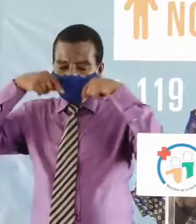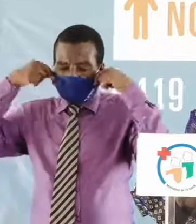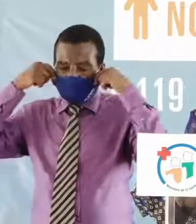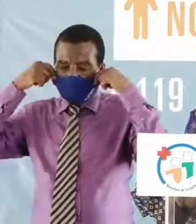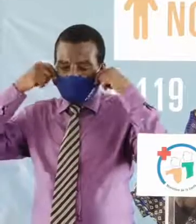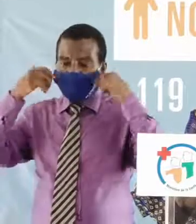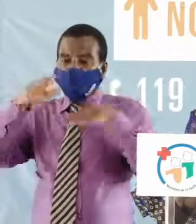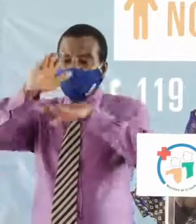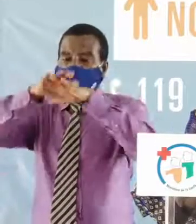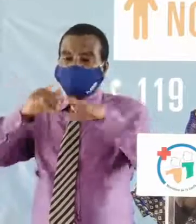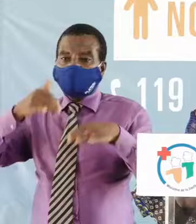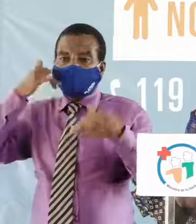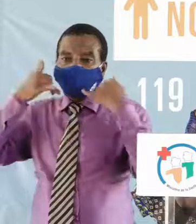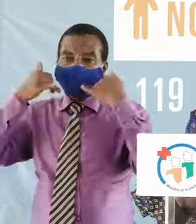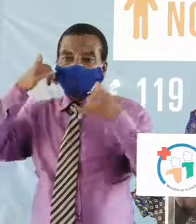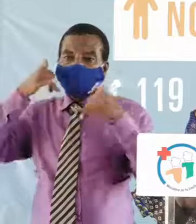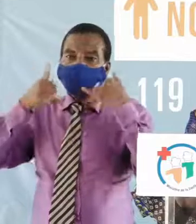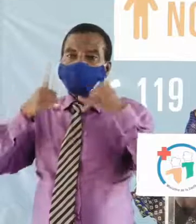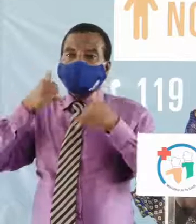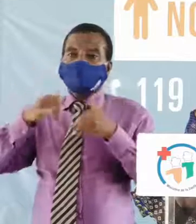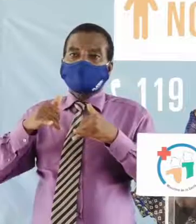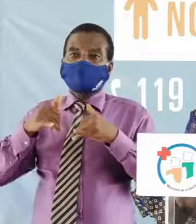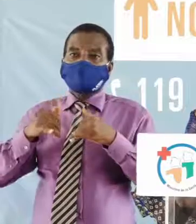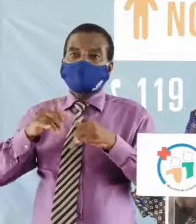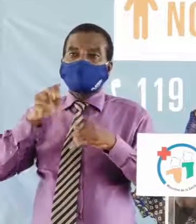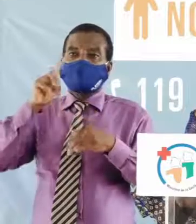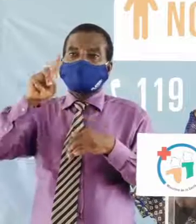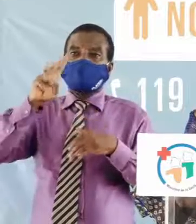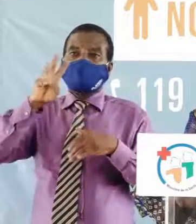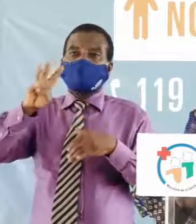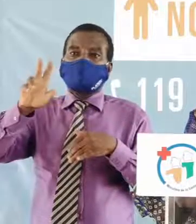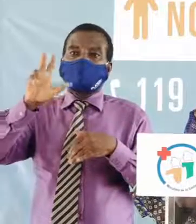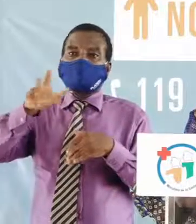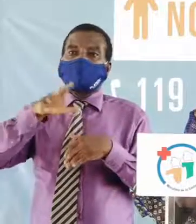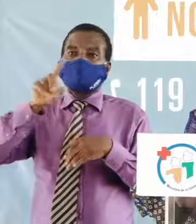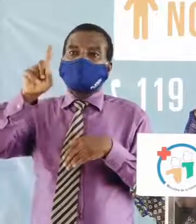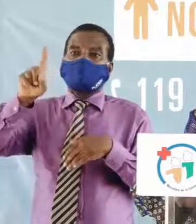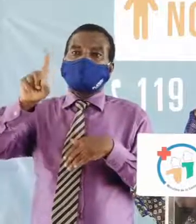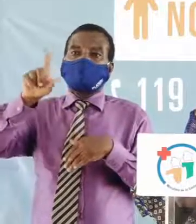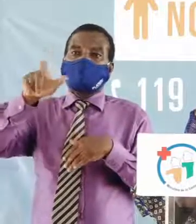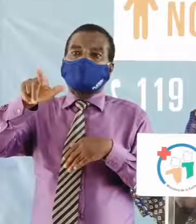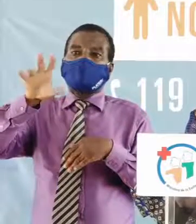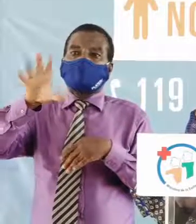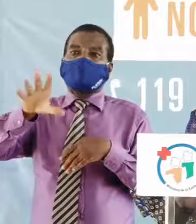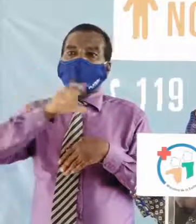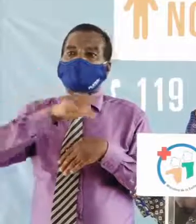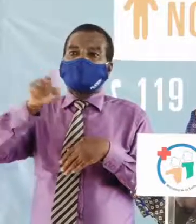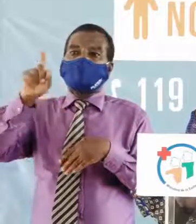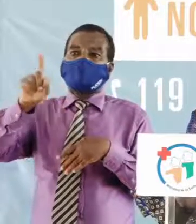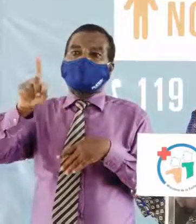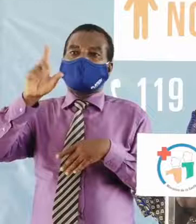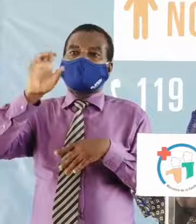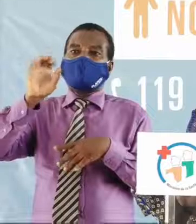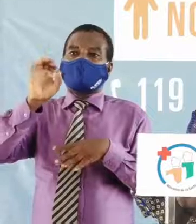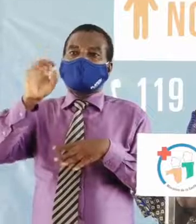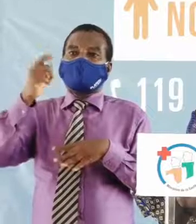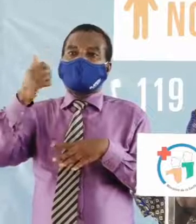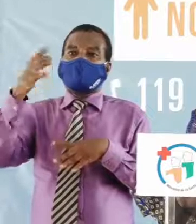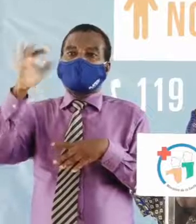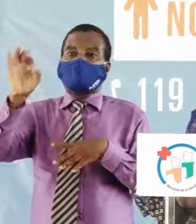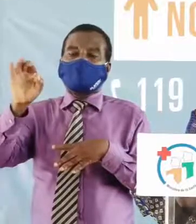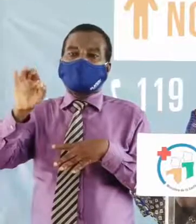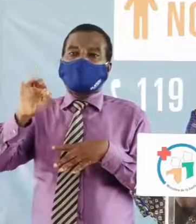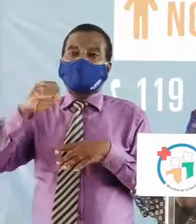ou d'appeler les numéros utiles et gratuits suivants, le 143, le 125, le 119 et le 101 pour être orientés.